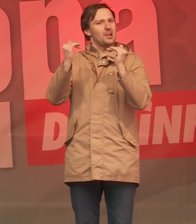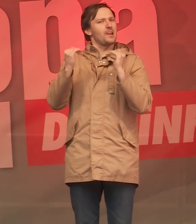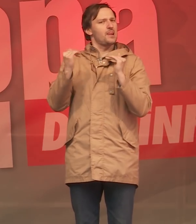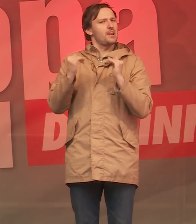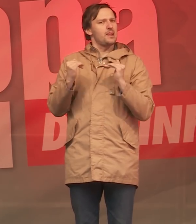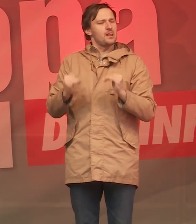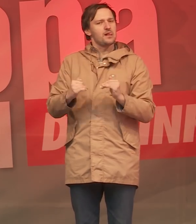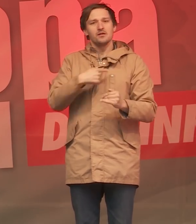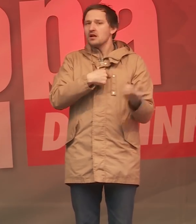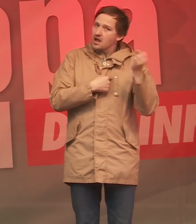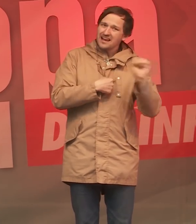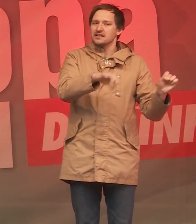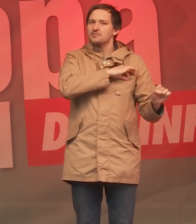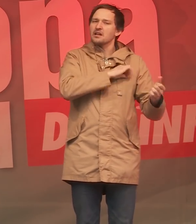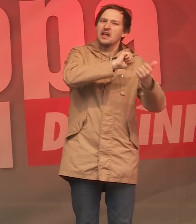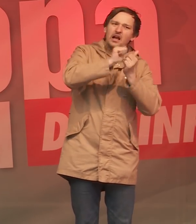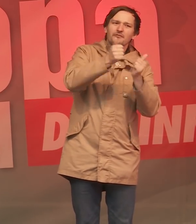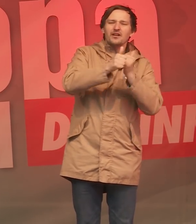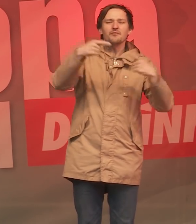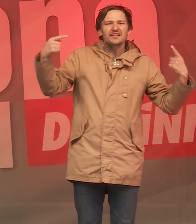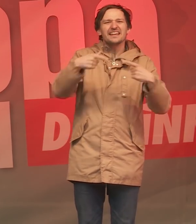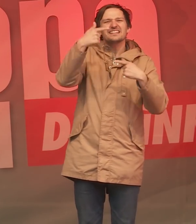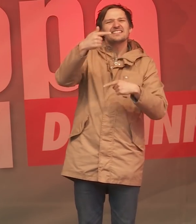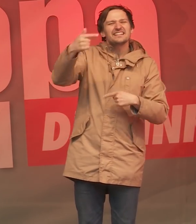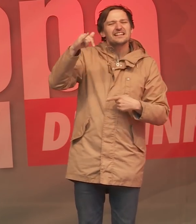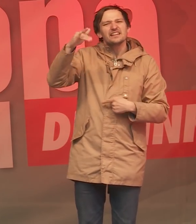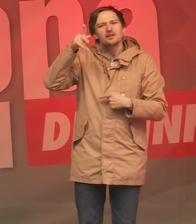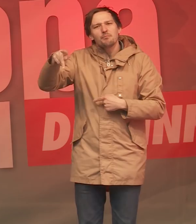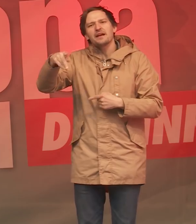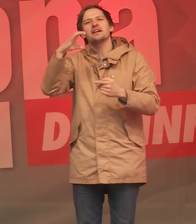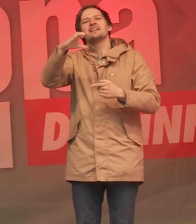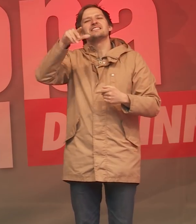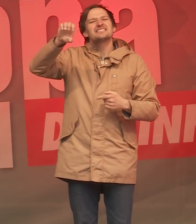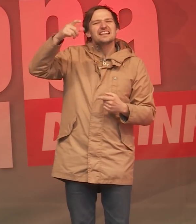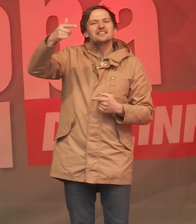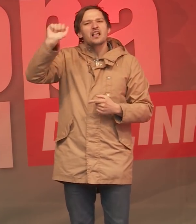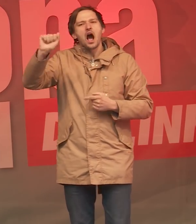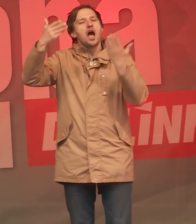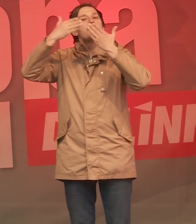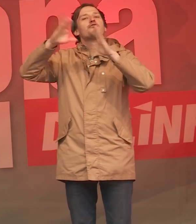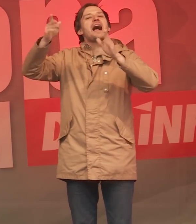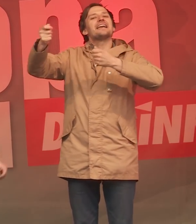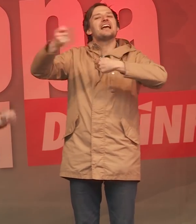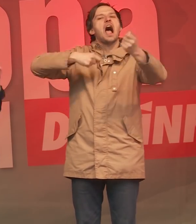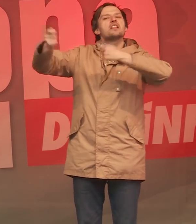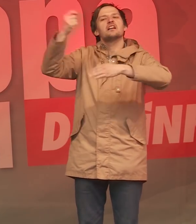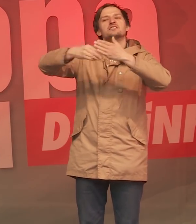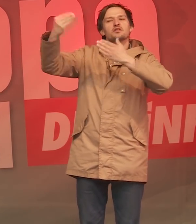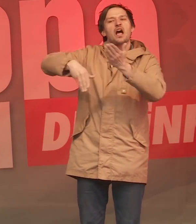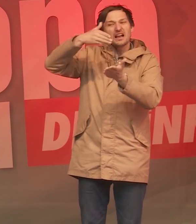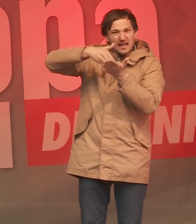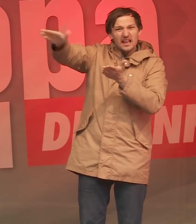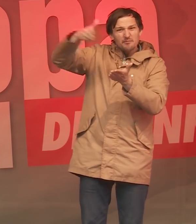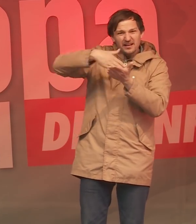schrauben. Wir als Linke haben auch gekämpft gegen TTIP, gegen CETA. Wir haben die sogenannten Freihandelsverträge abgelehnt, die